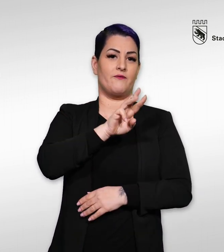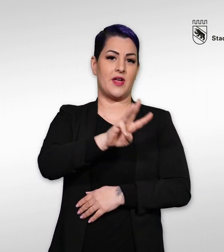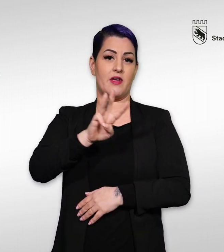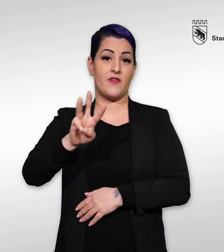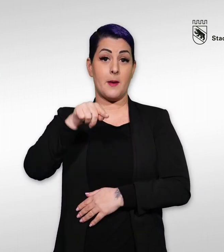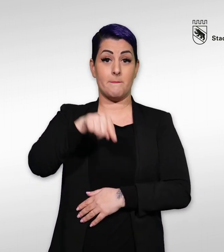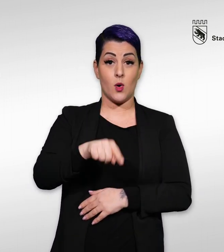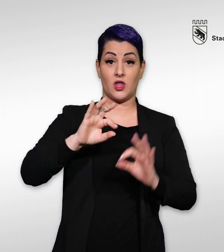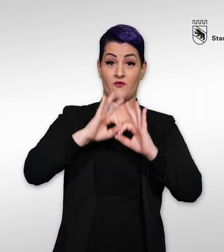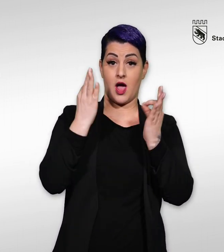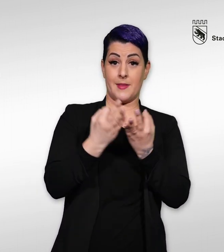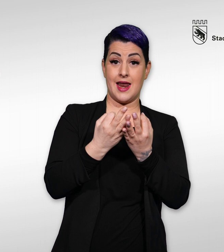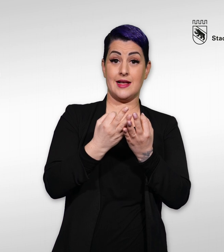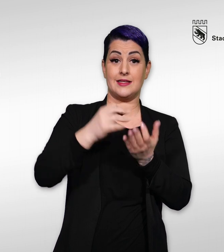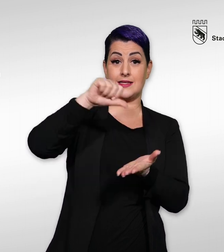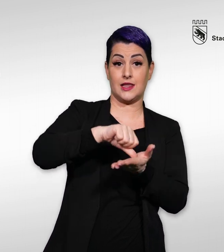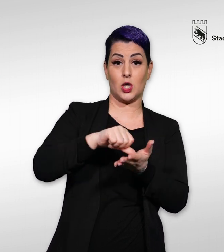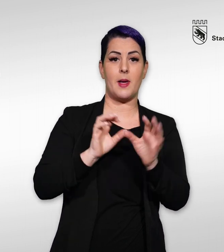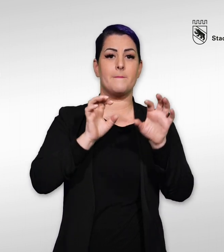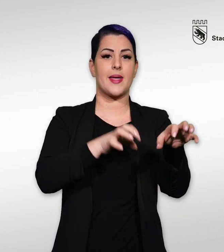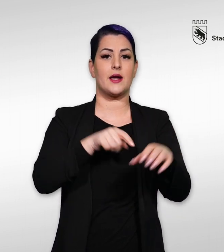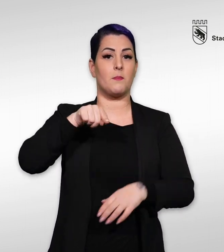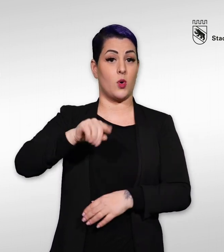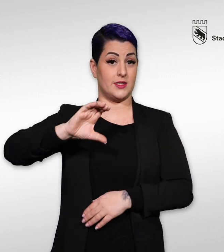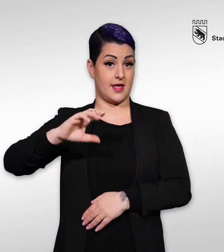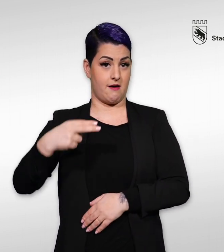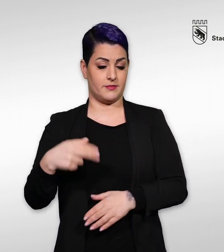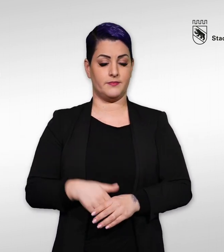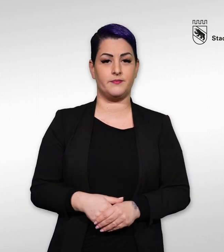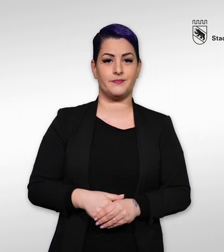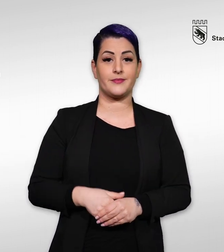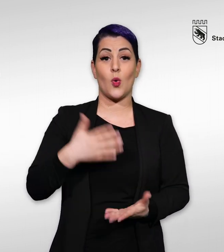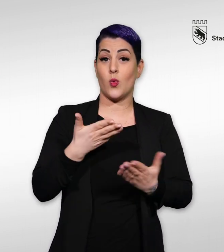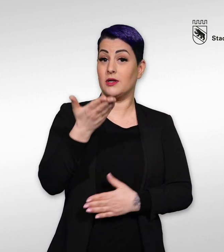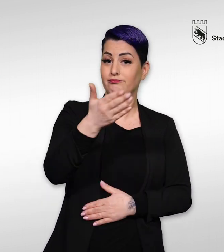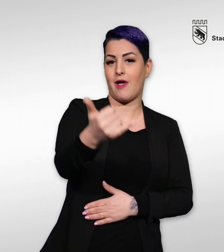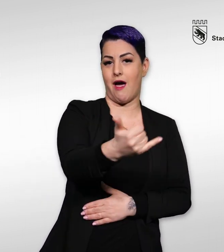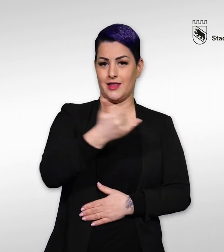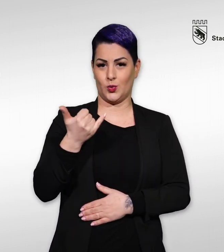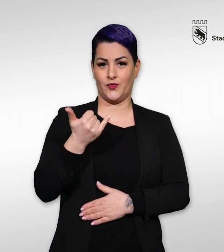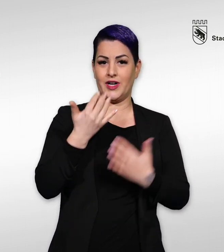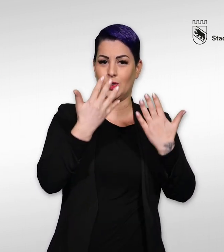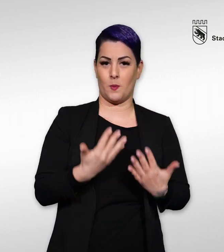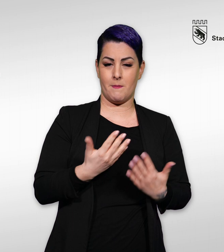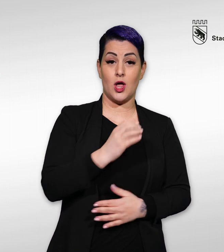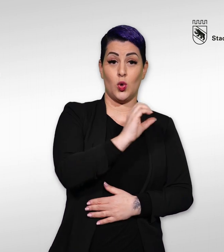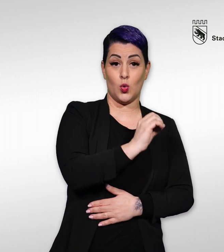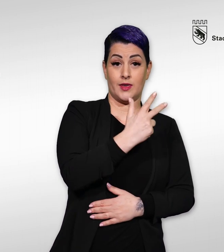Oder rufen Sie uns an unter der Nummer 031 351